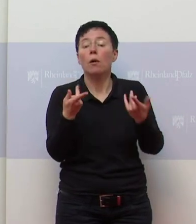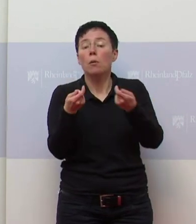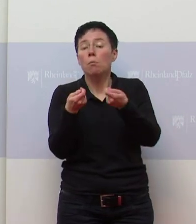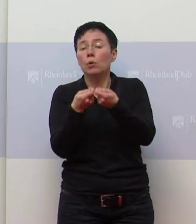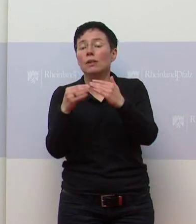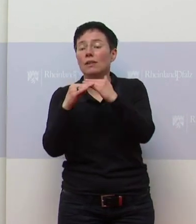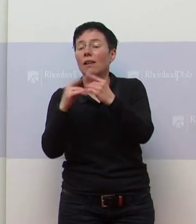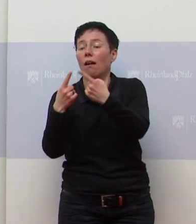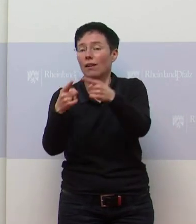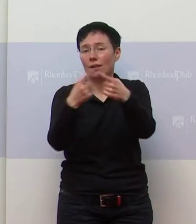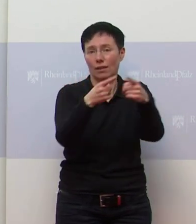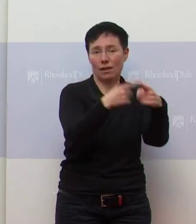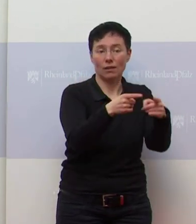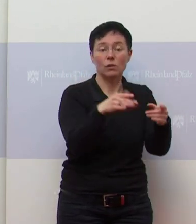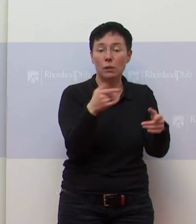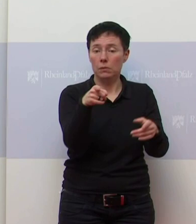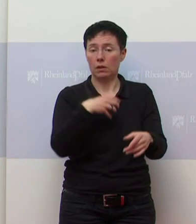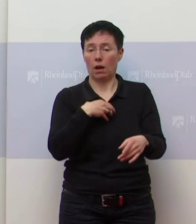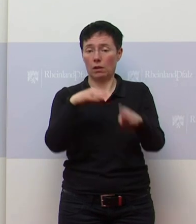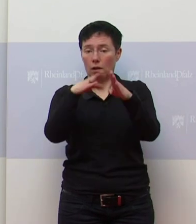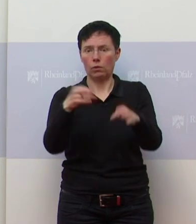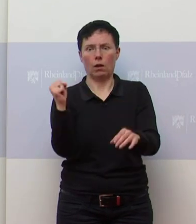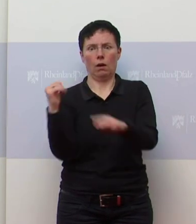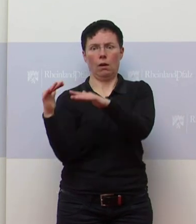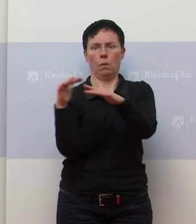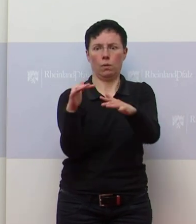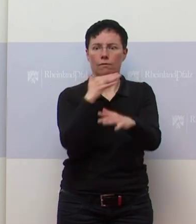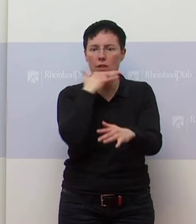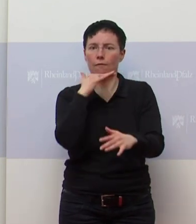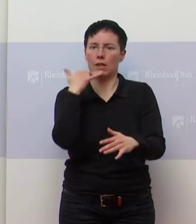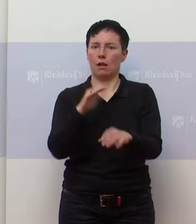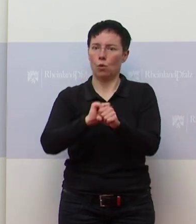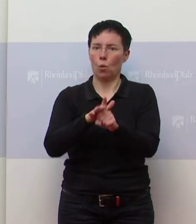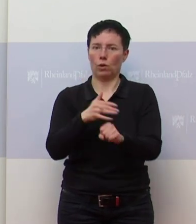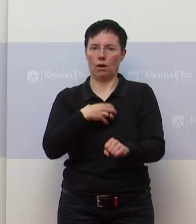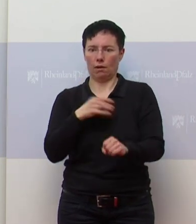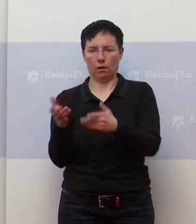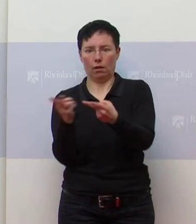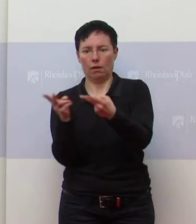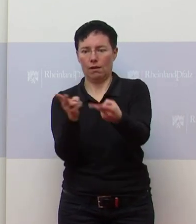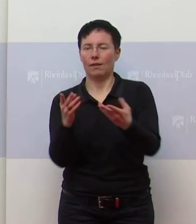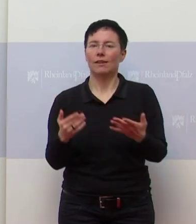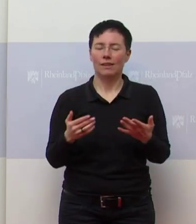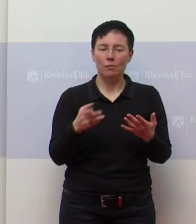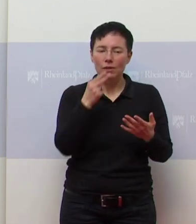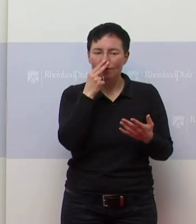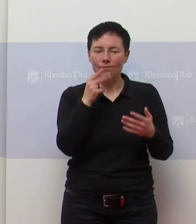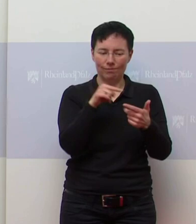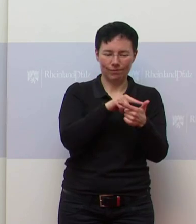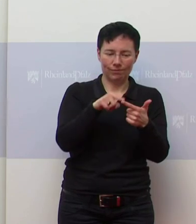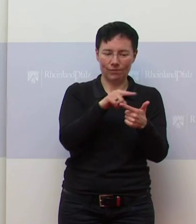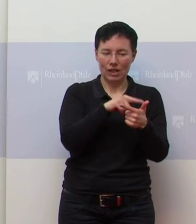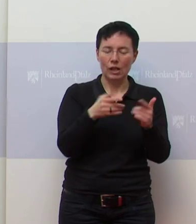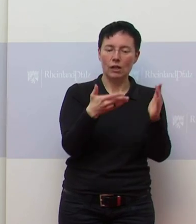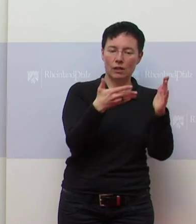Krankenhäusern ist der Druck schon wieder ziemlich groß. Wir gucken auch auf andere Dinge, wie zum Beispiel Strategien testen und impfen. Es gibt ein sehr